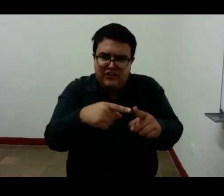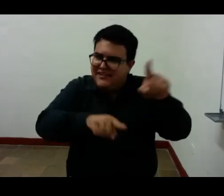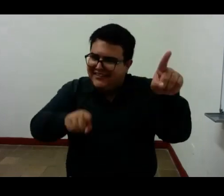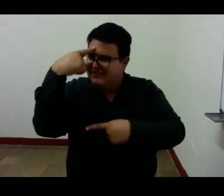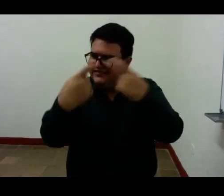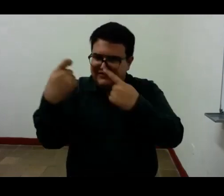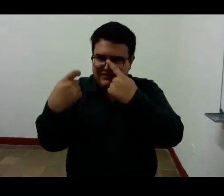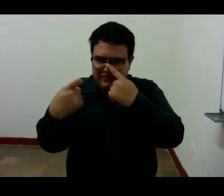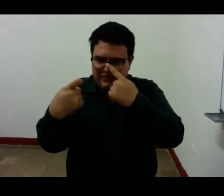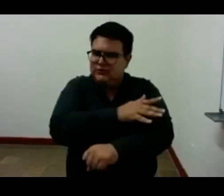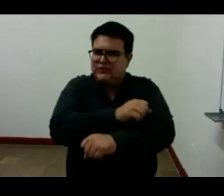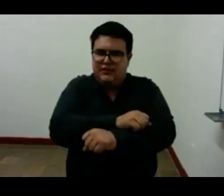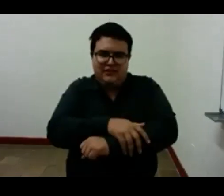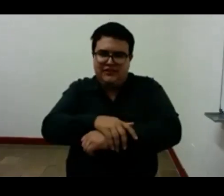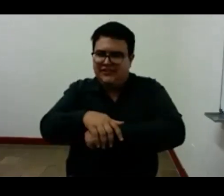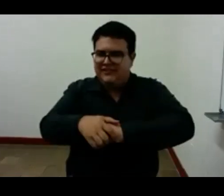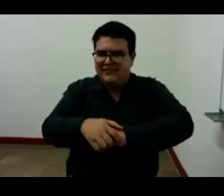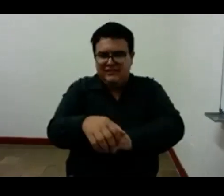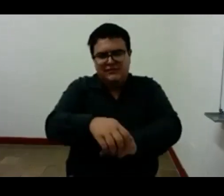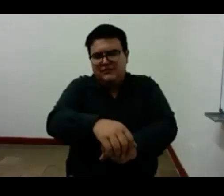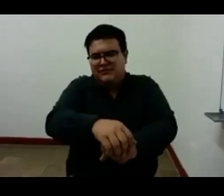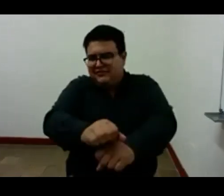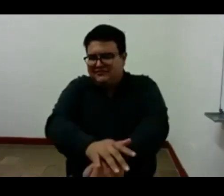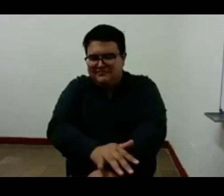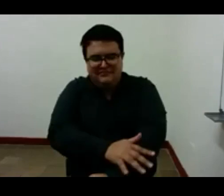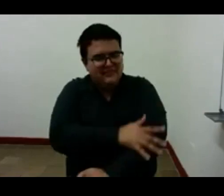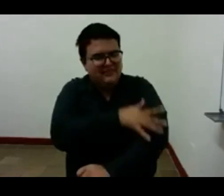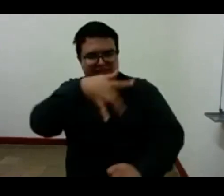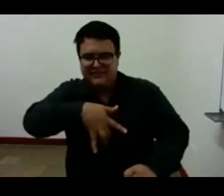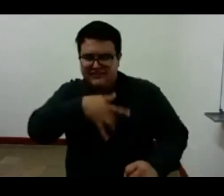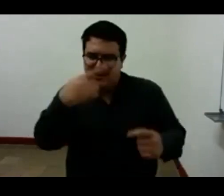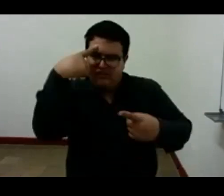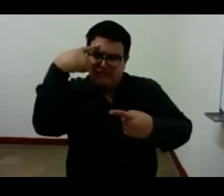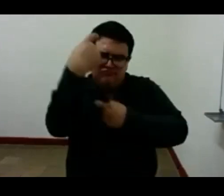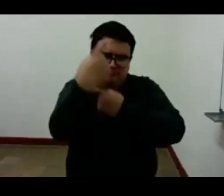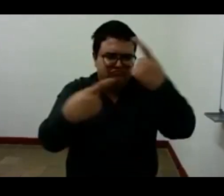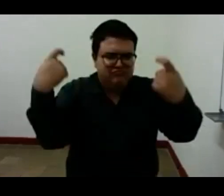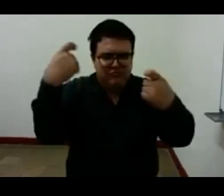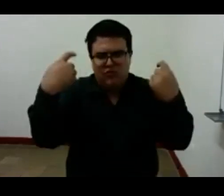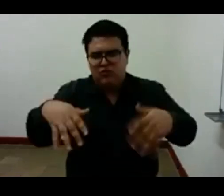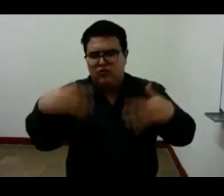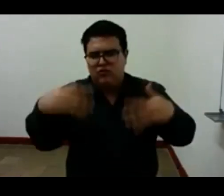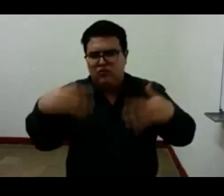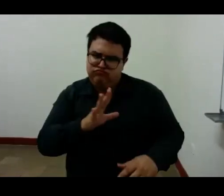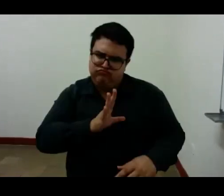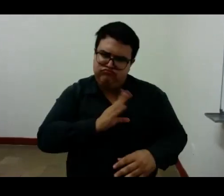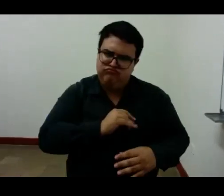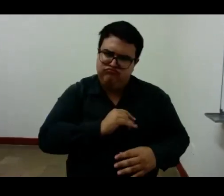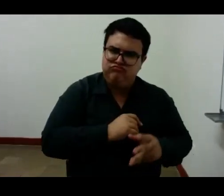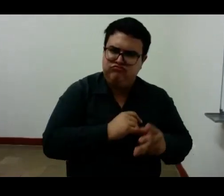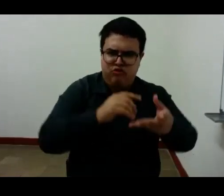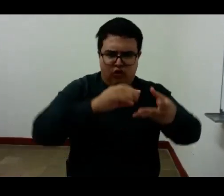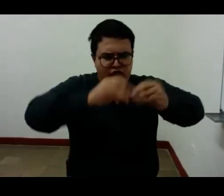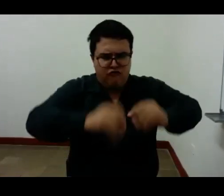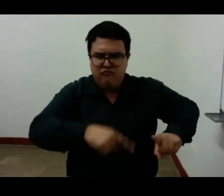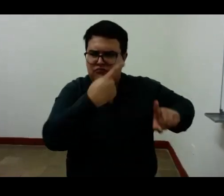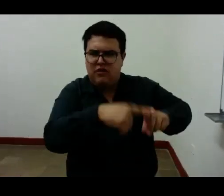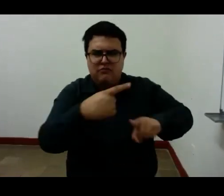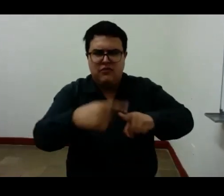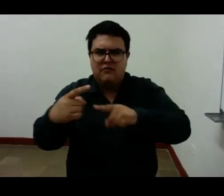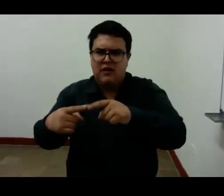en 1916 dice bellamente de manera sorprendente comillas